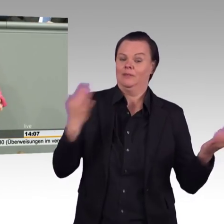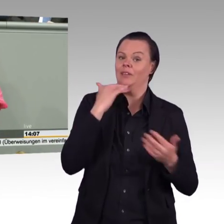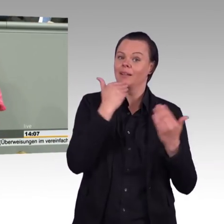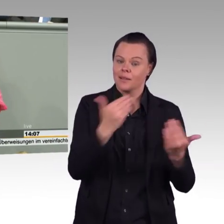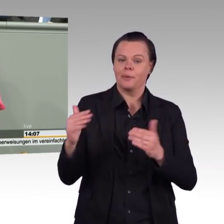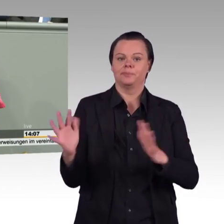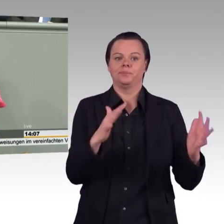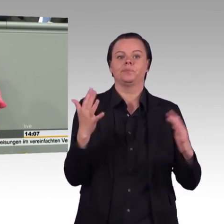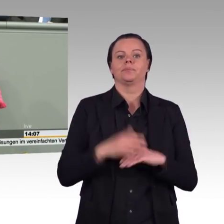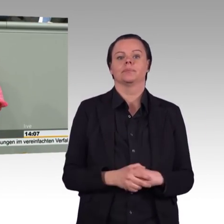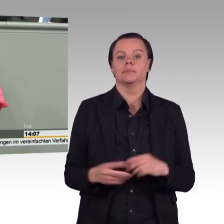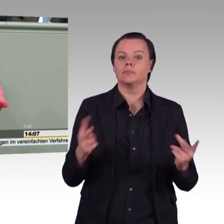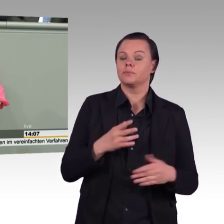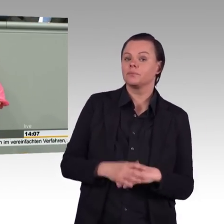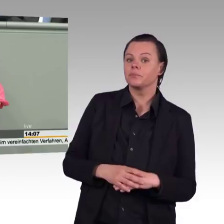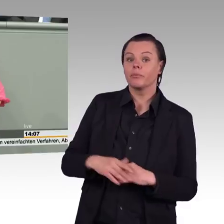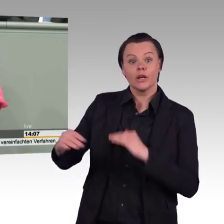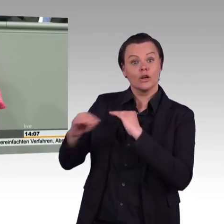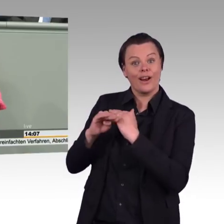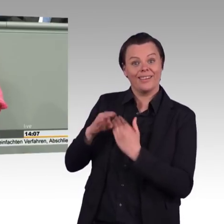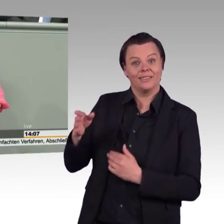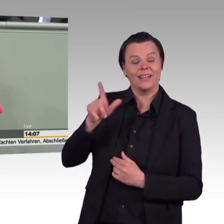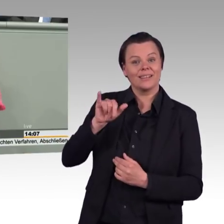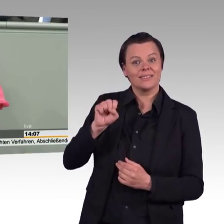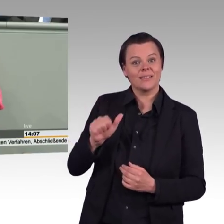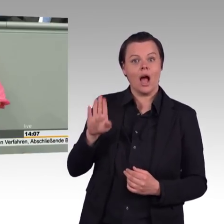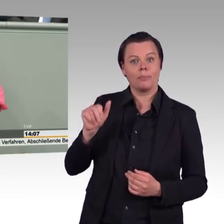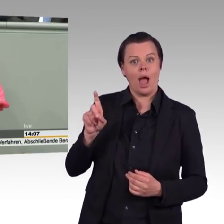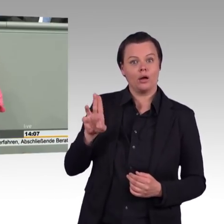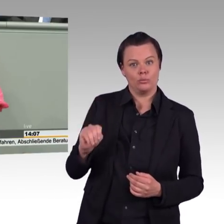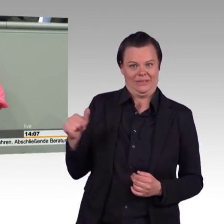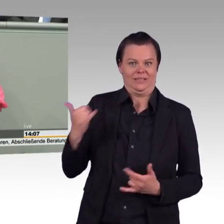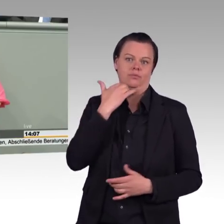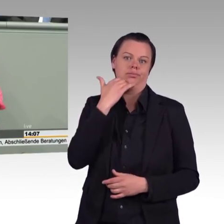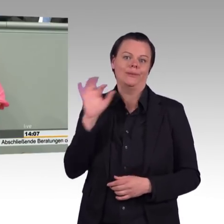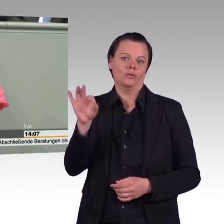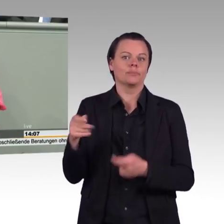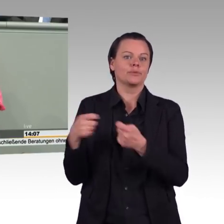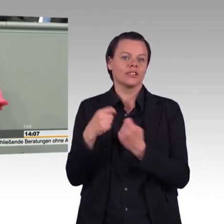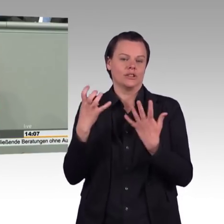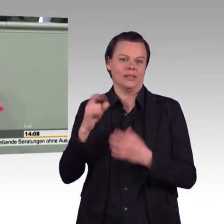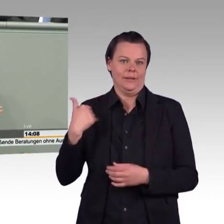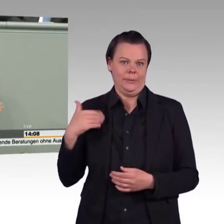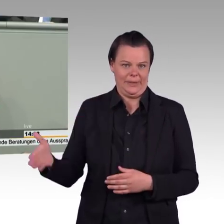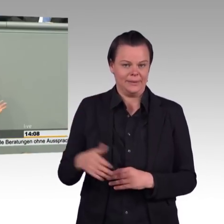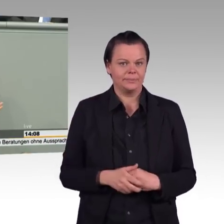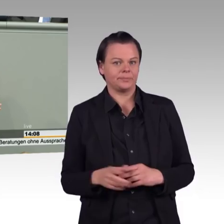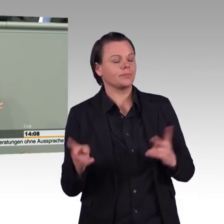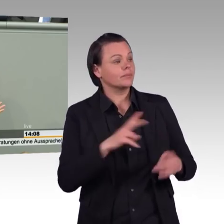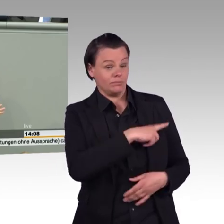Schmidt sagte dazu, es wäre ein erstes Kennenlernen gewesen. Ja, also die Zeit läuft uns davon. Und Sie spielen Blind Date mit RWE?